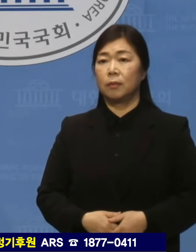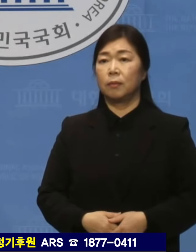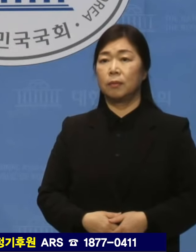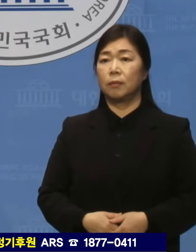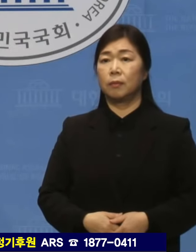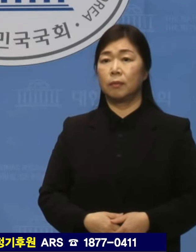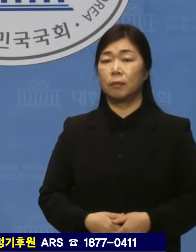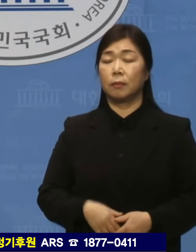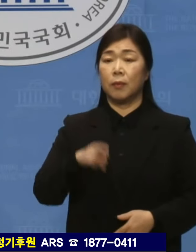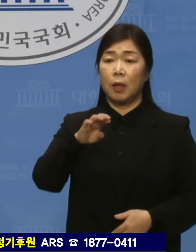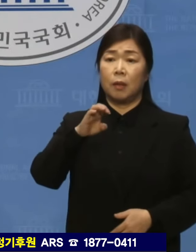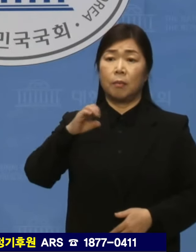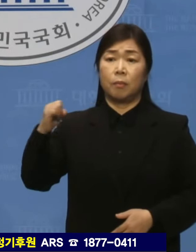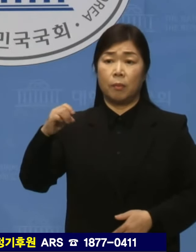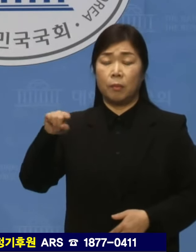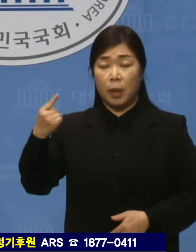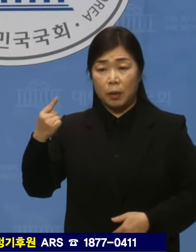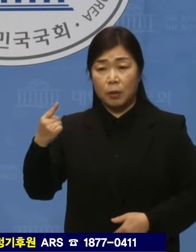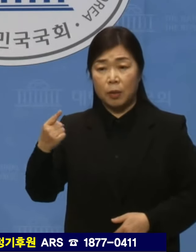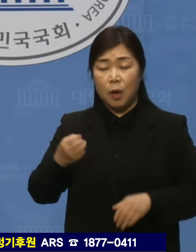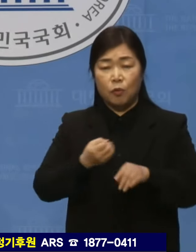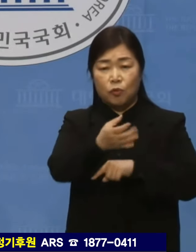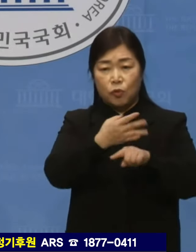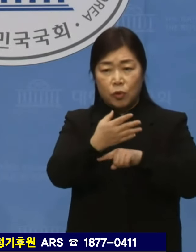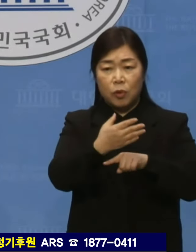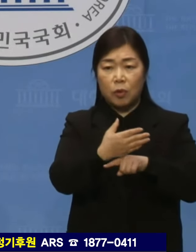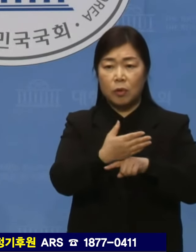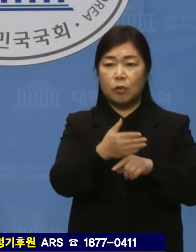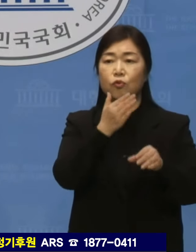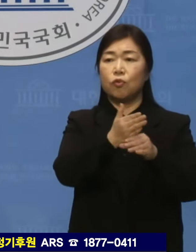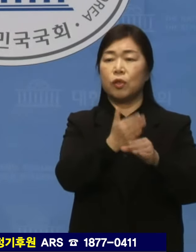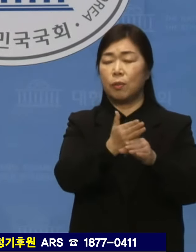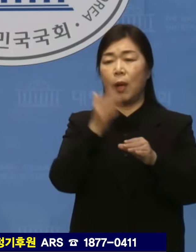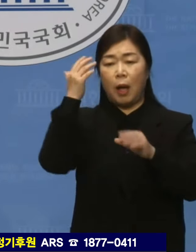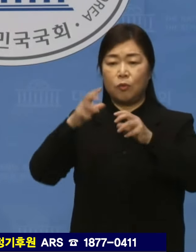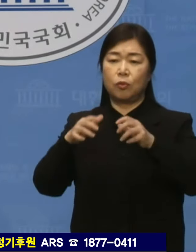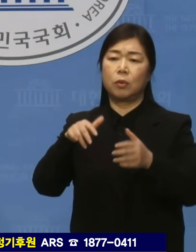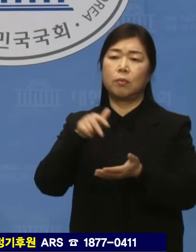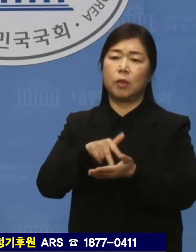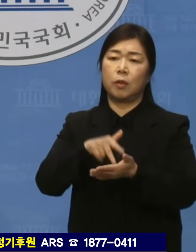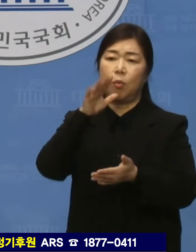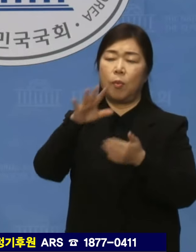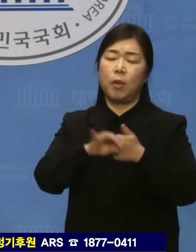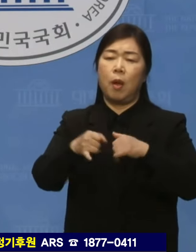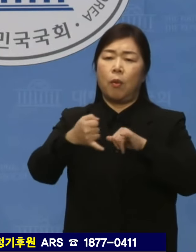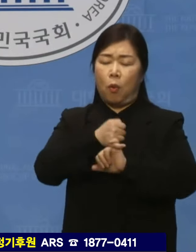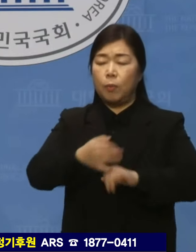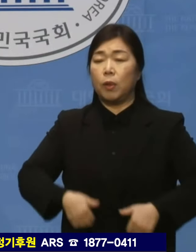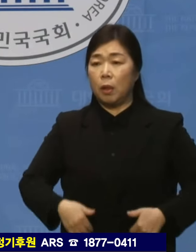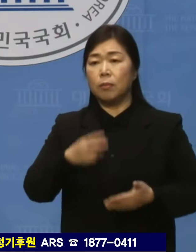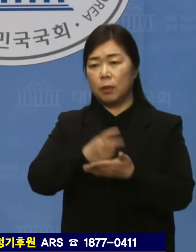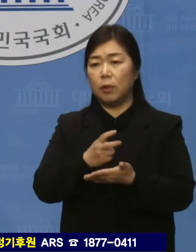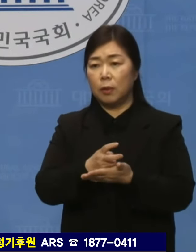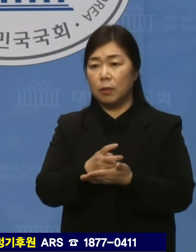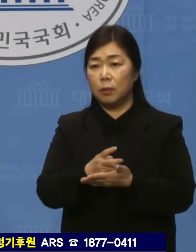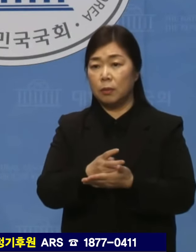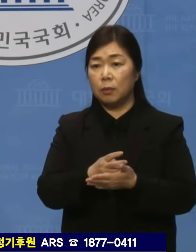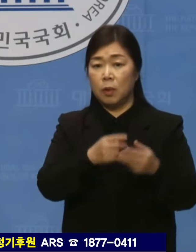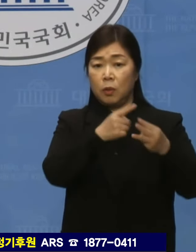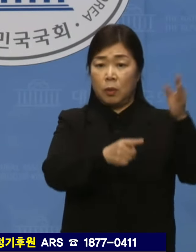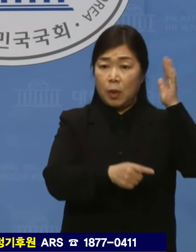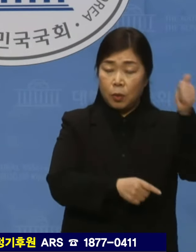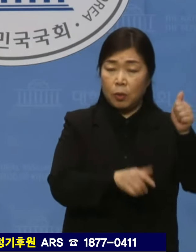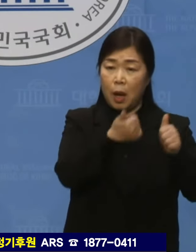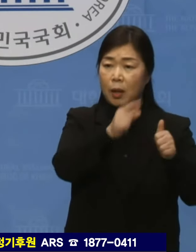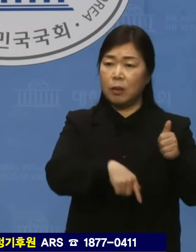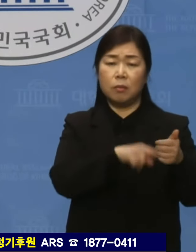아리백은 수출로 먹고 사는 대한민국의 선택이 아니라 필수입니다. 윤석열 대통령과 한동훈 위원장이 모른다고